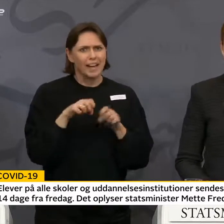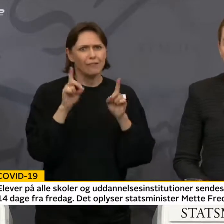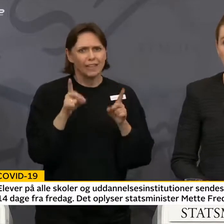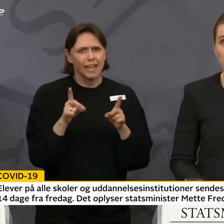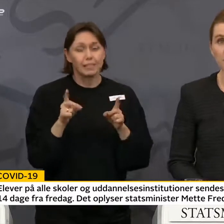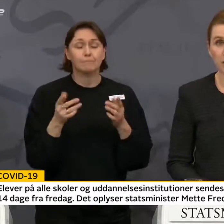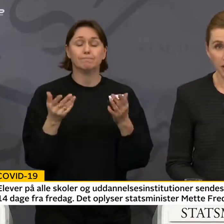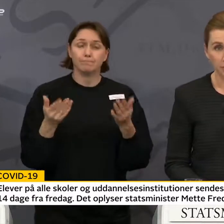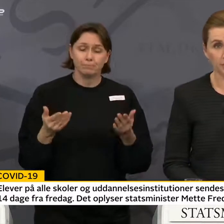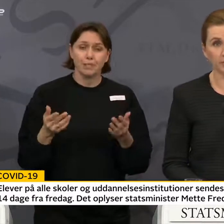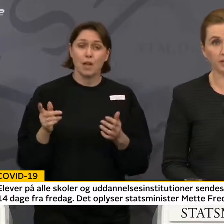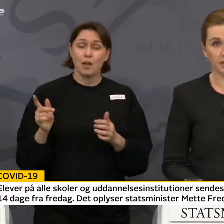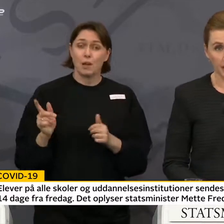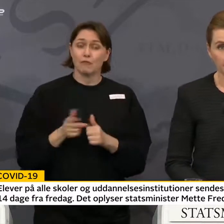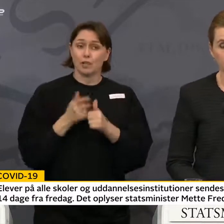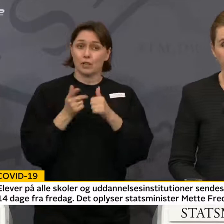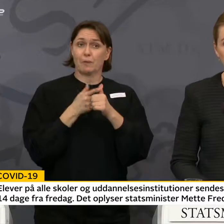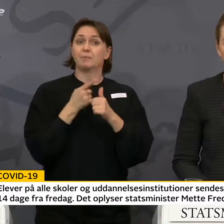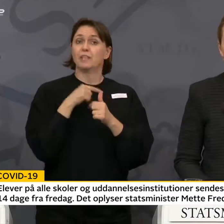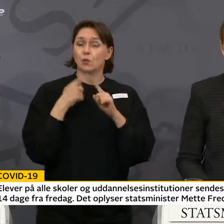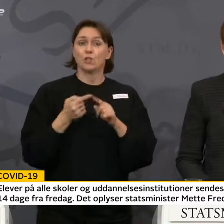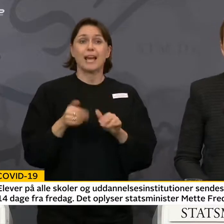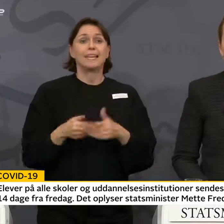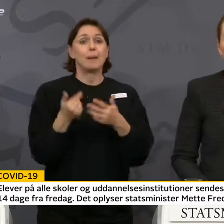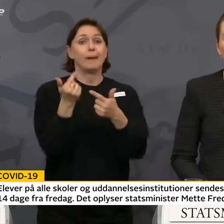Først og fremmest skal vi hjælpe hinanden.